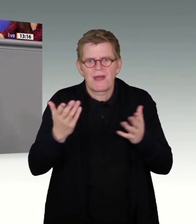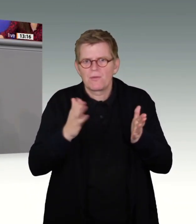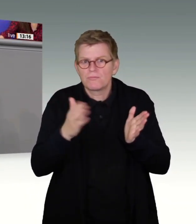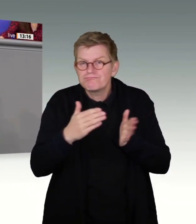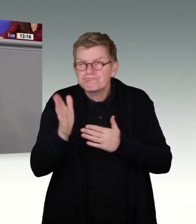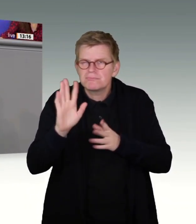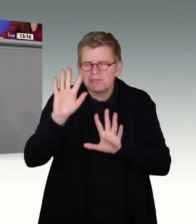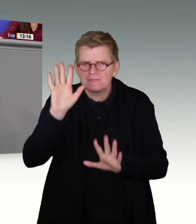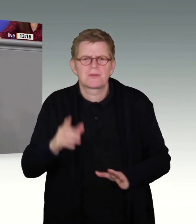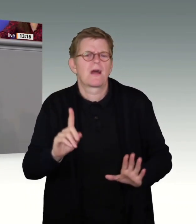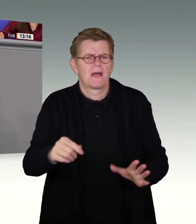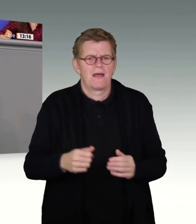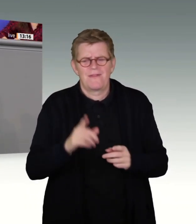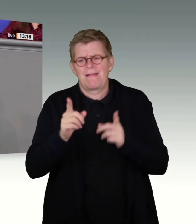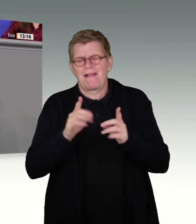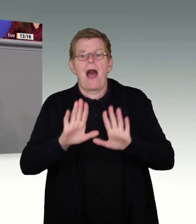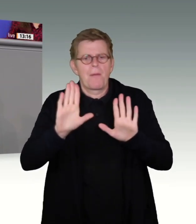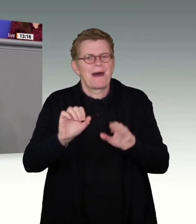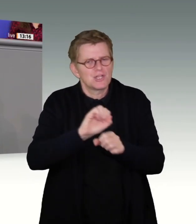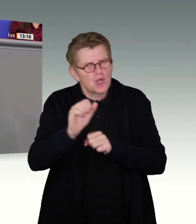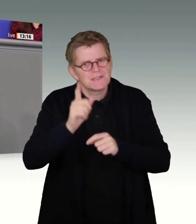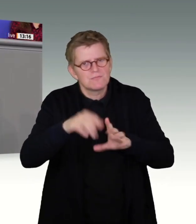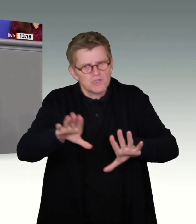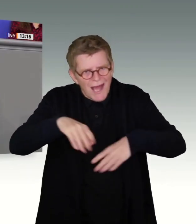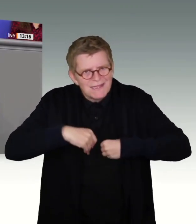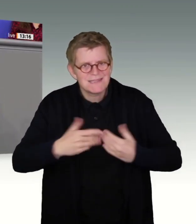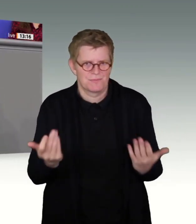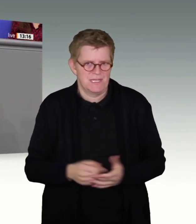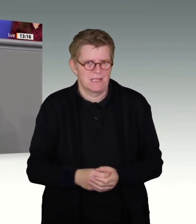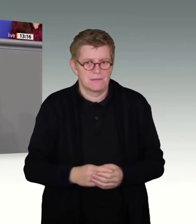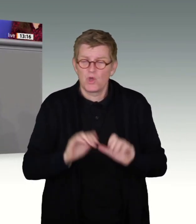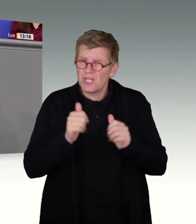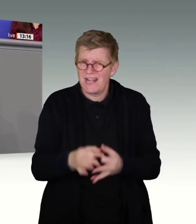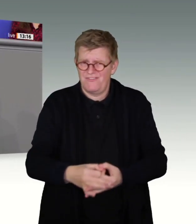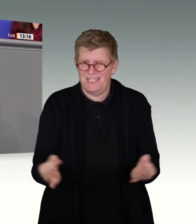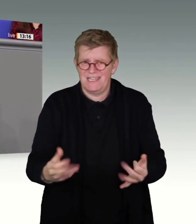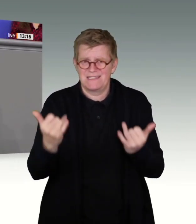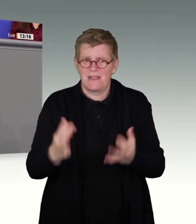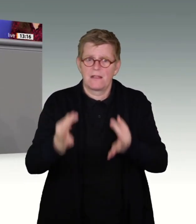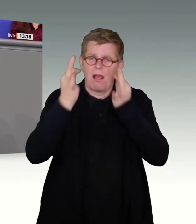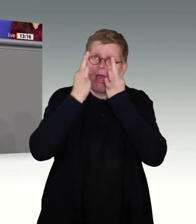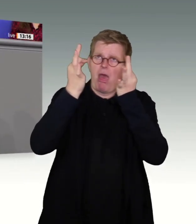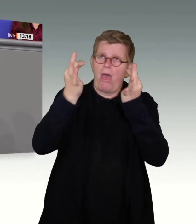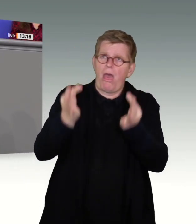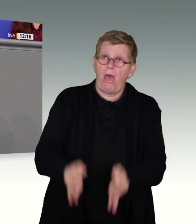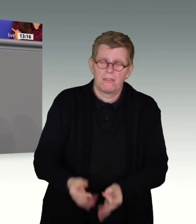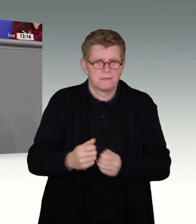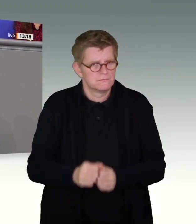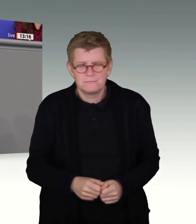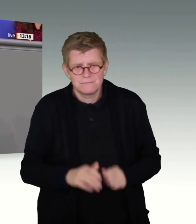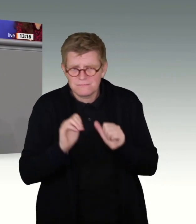Tages müssen wir das auch zur Kenntnis nehmen. Und es hilft auch nichts, dann da Krokodilstränen zu